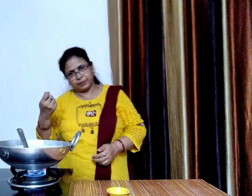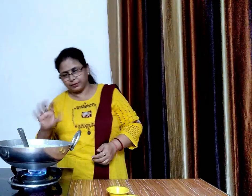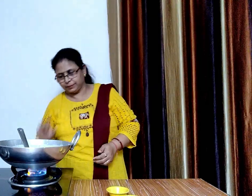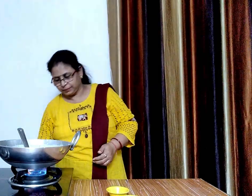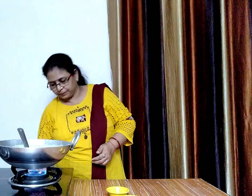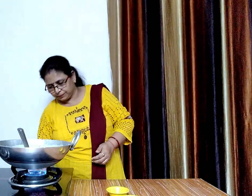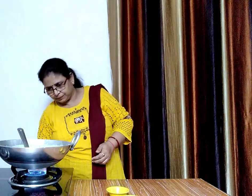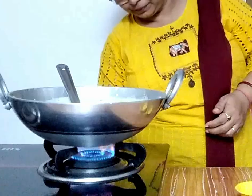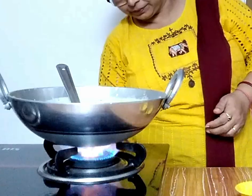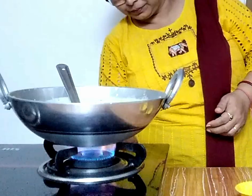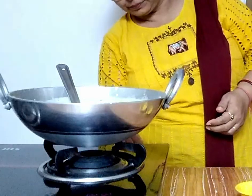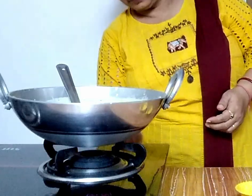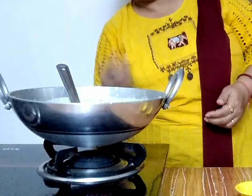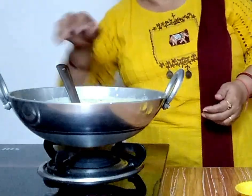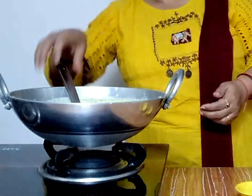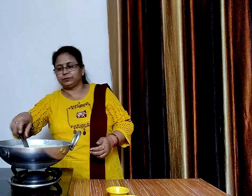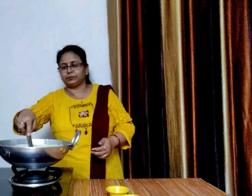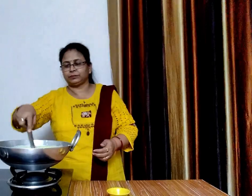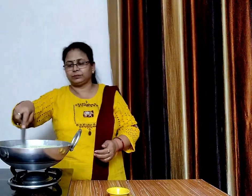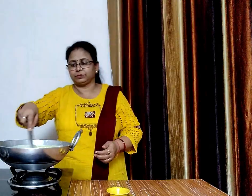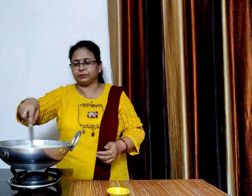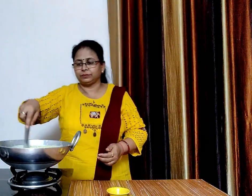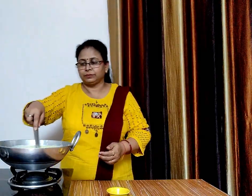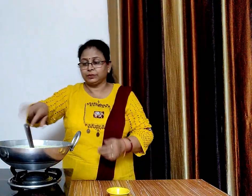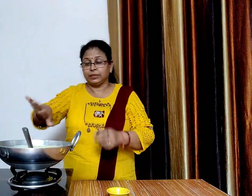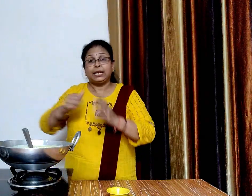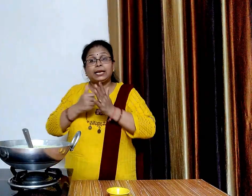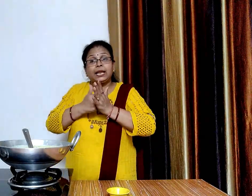अब गैस बन कर देंगे और इसे ठंडा होने के लिए रख देंगे